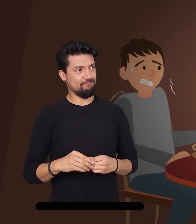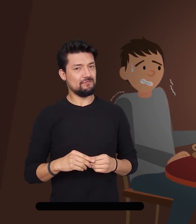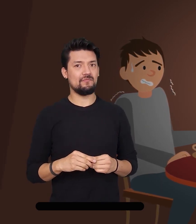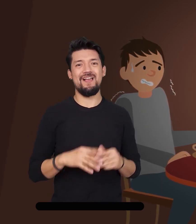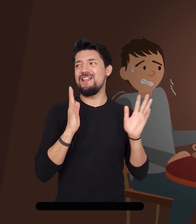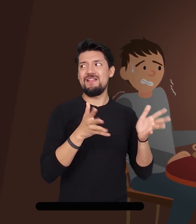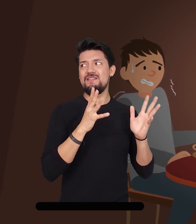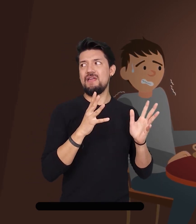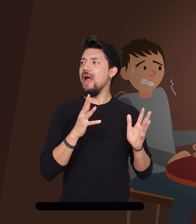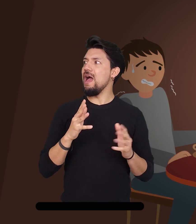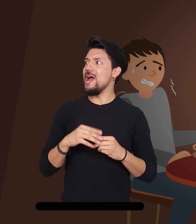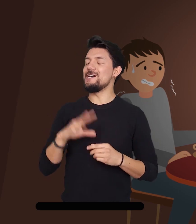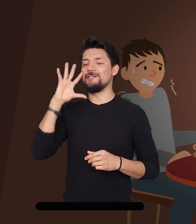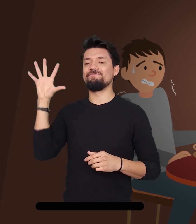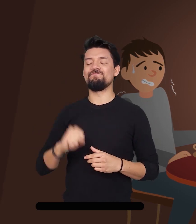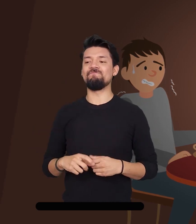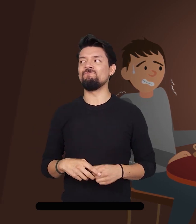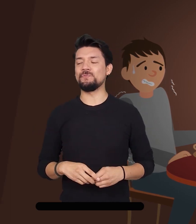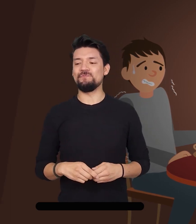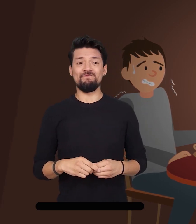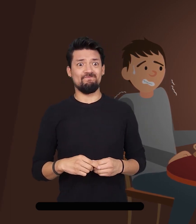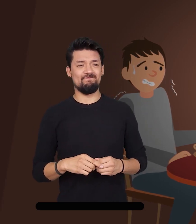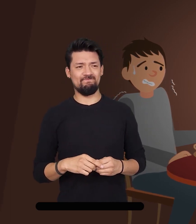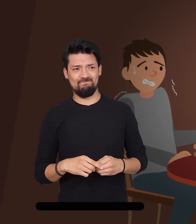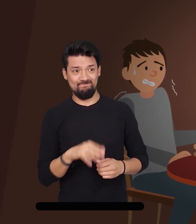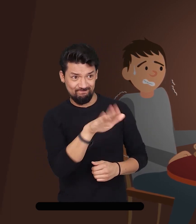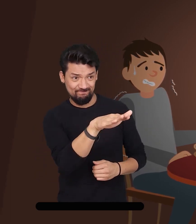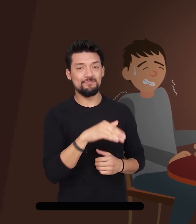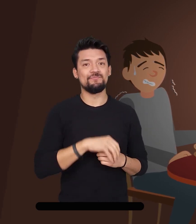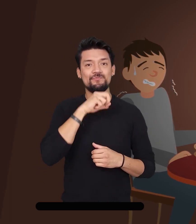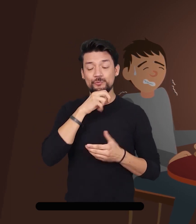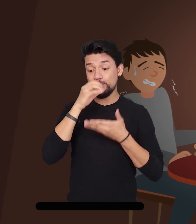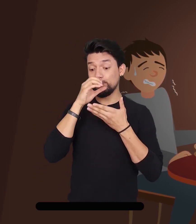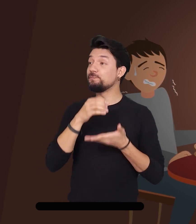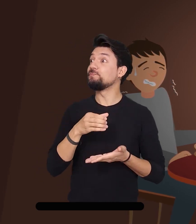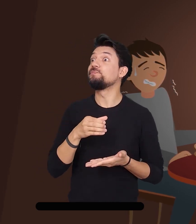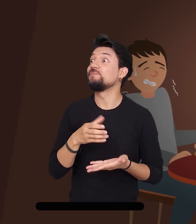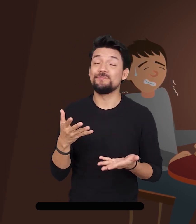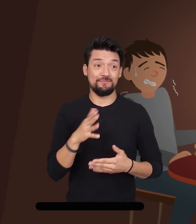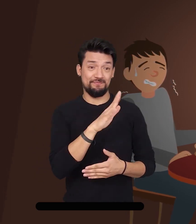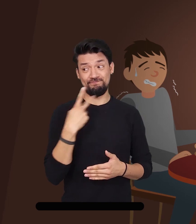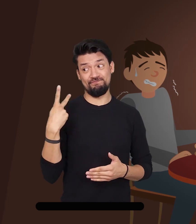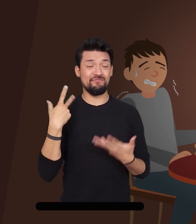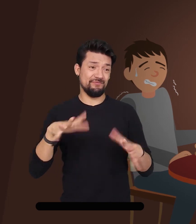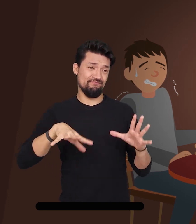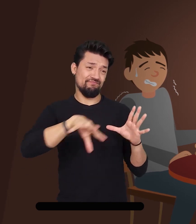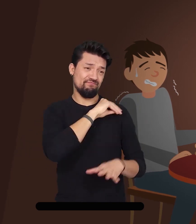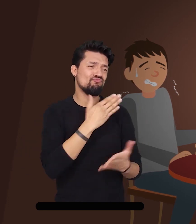salgamos ya! Hugo lo comprendió y le dijo a Marcela, ¡Oye, es que ya nos tenemos que ir! ¡Muchas